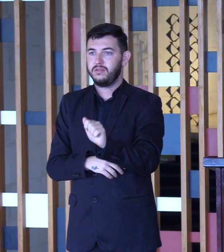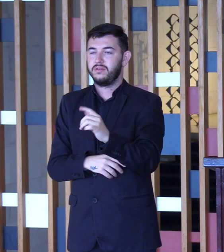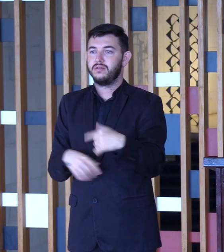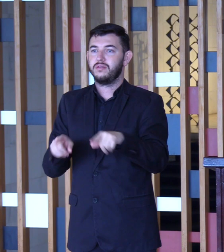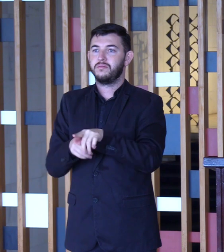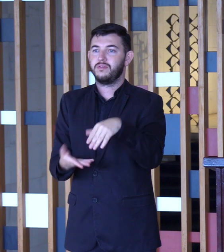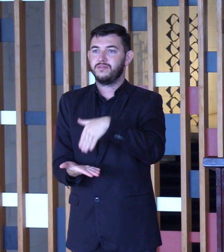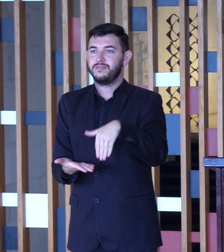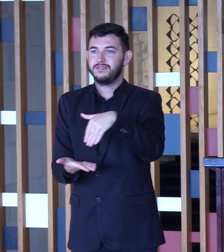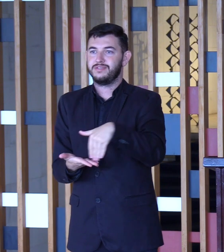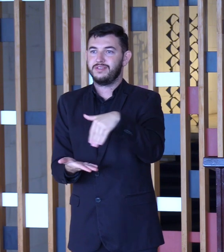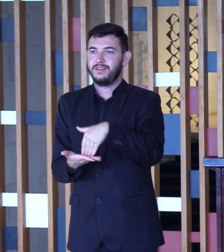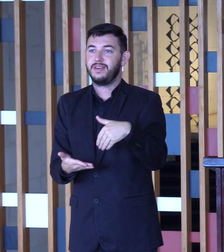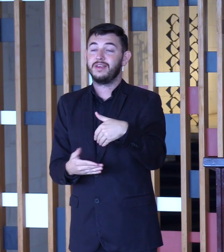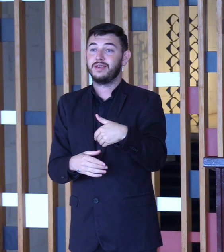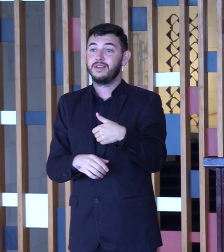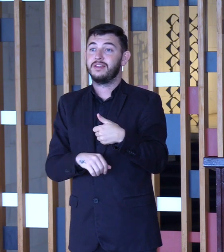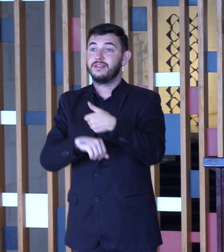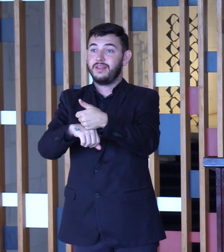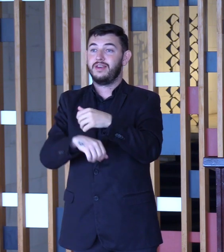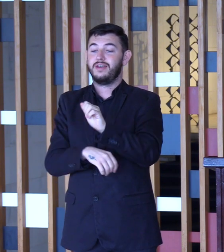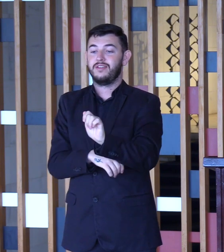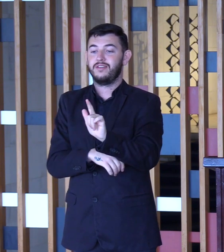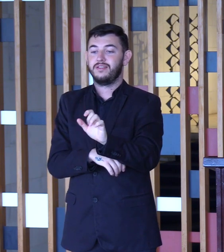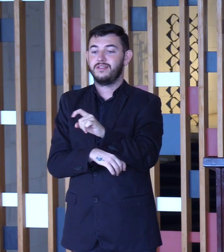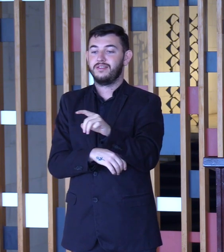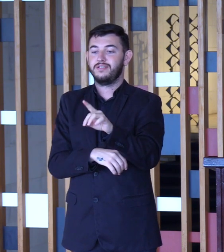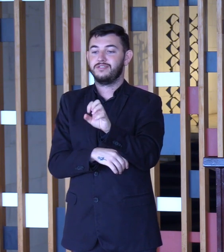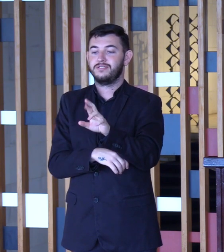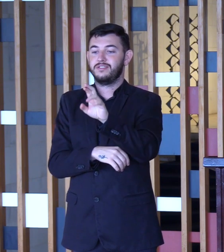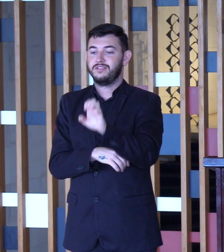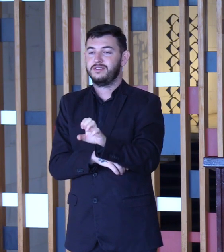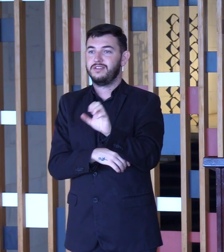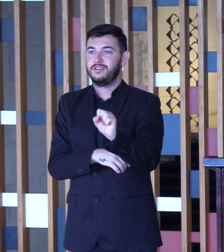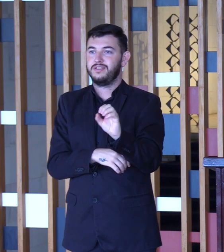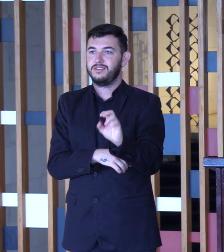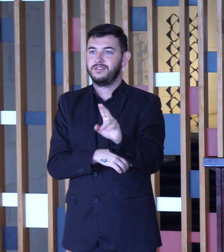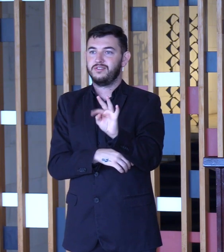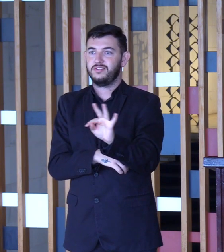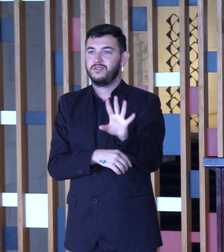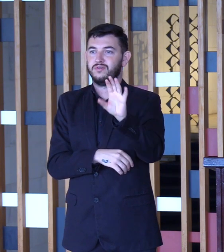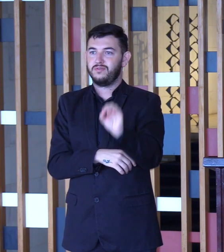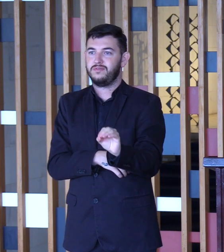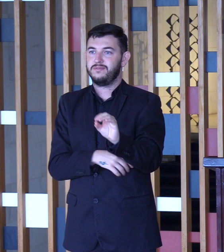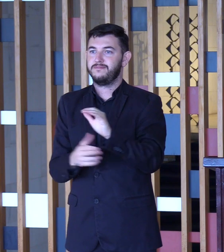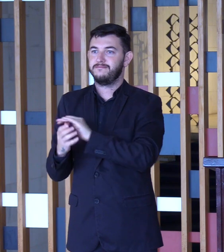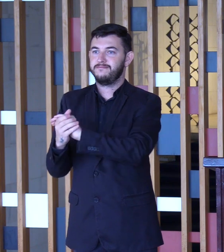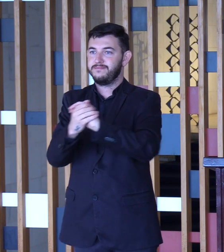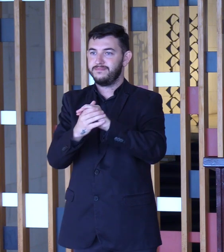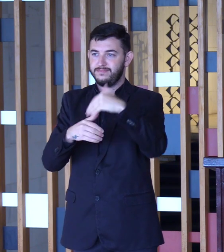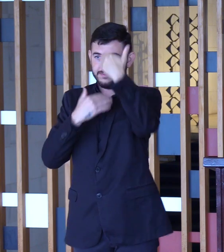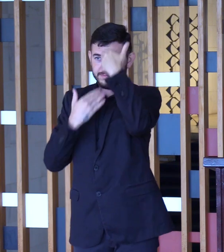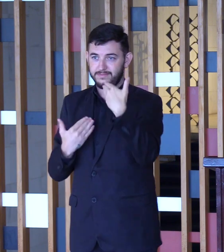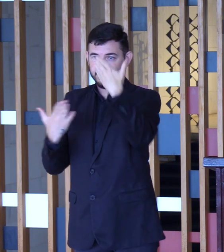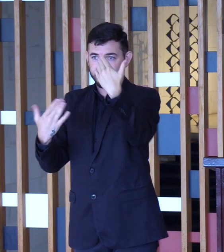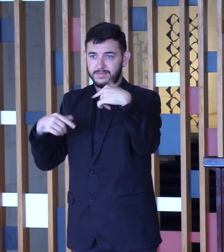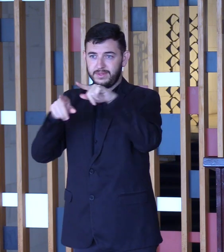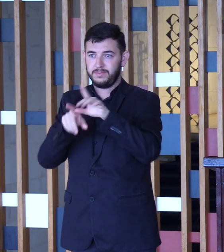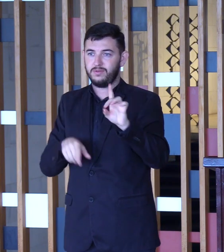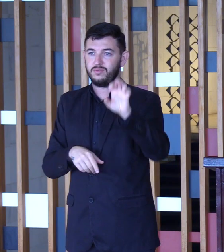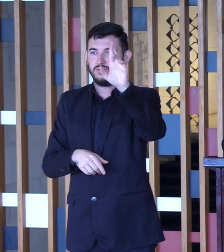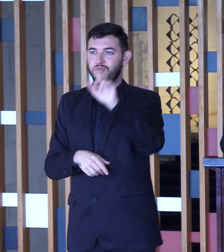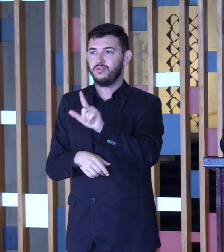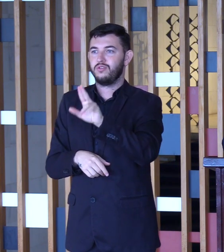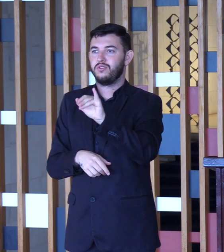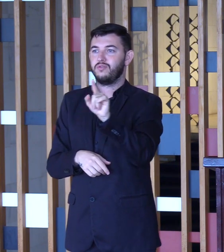Souto, então, também está Alexandre Souto. Cumprimento, claro, e agradeço o doutor Luiz Fernando de Almeida,